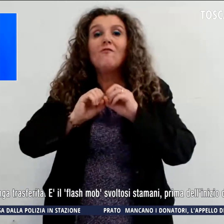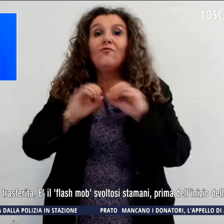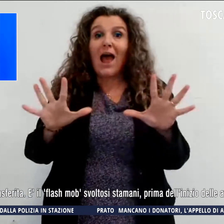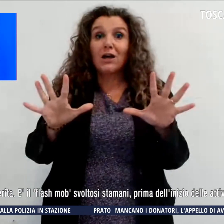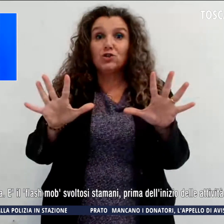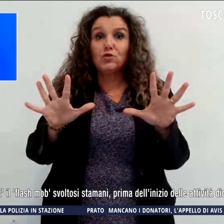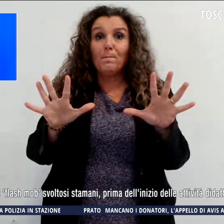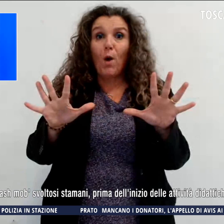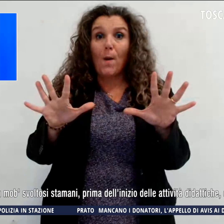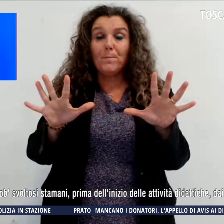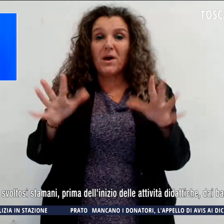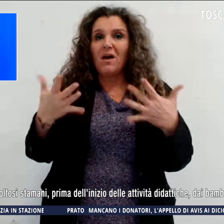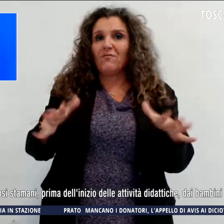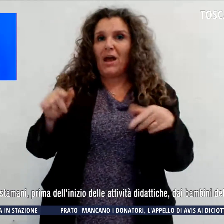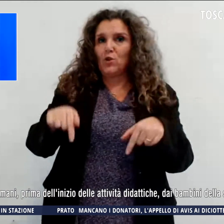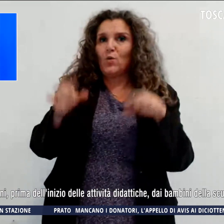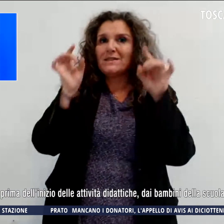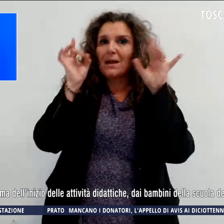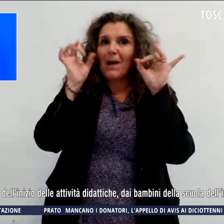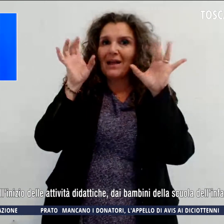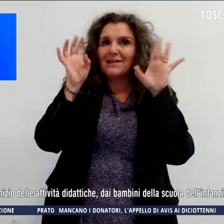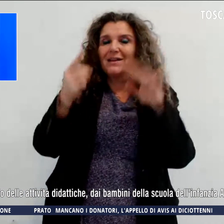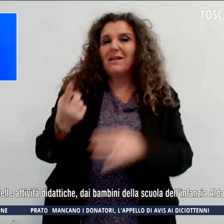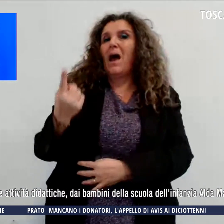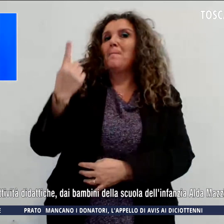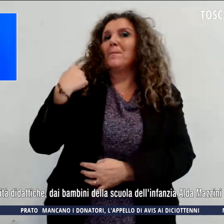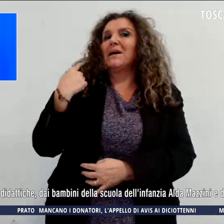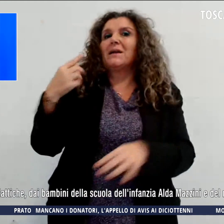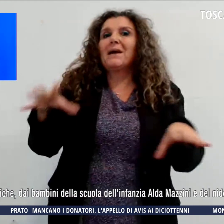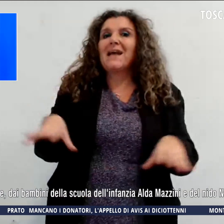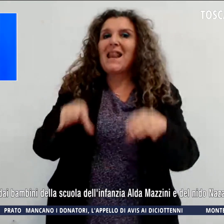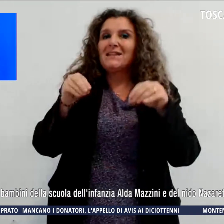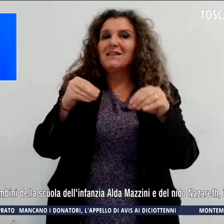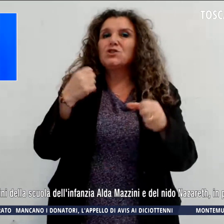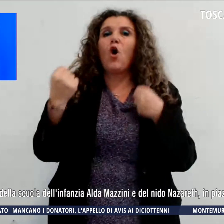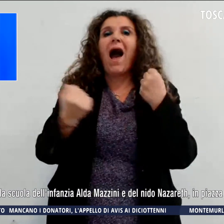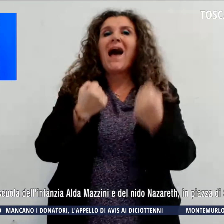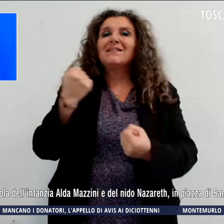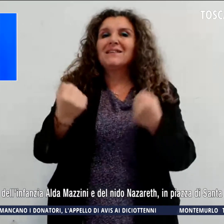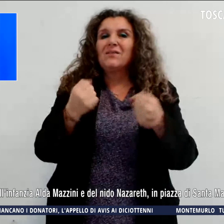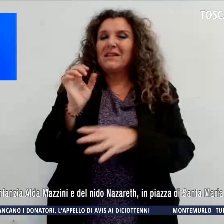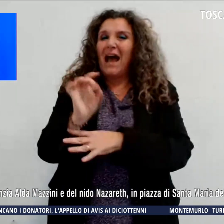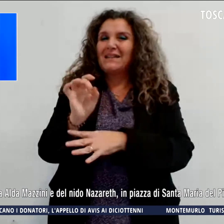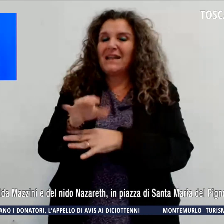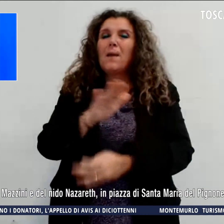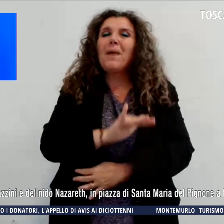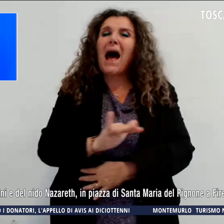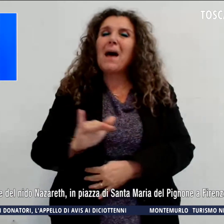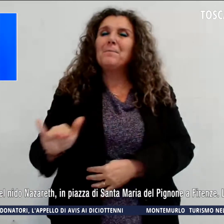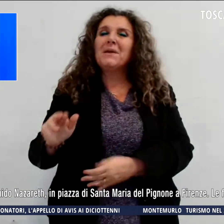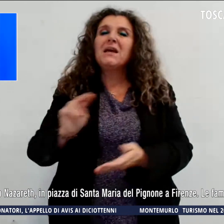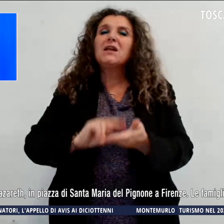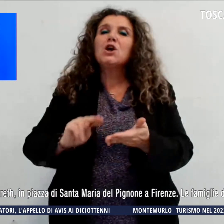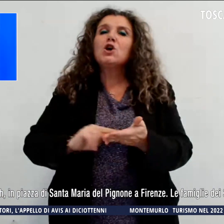svolto questa mattina prima dell'inizio delle attività didattiche, dai bambini della scuola dell